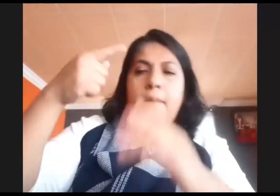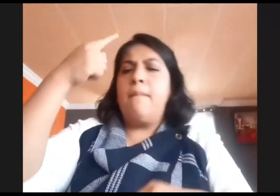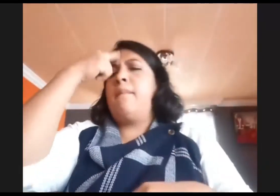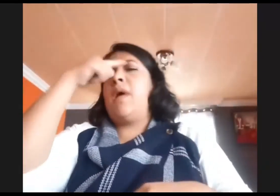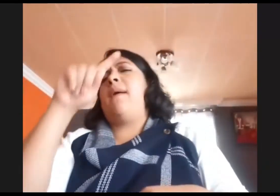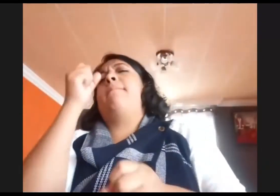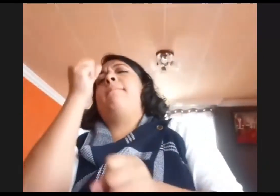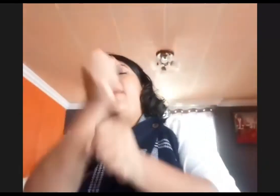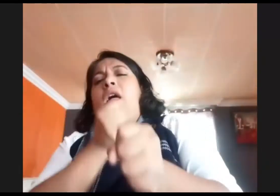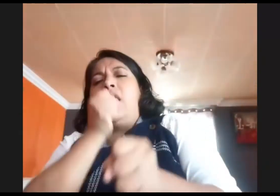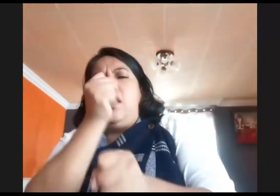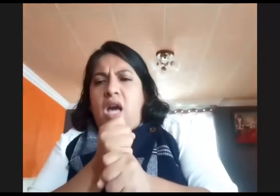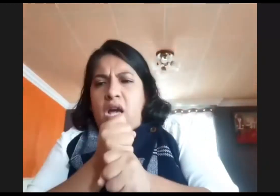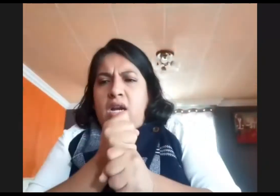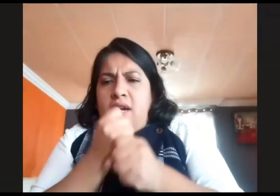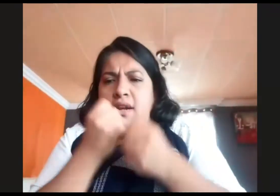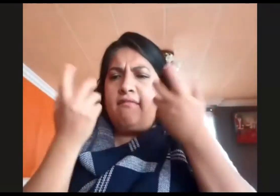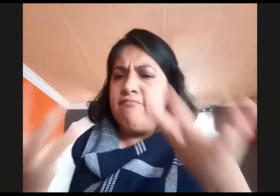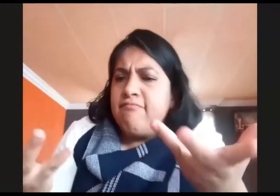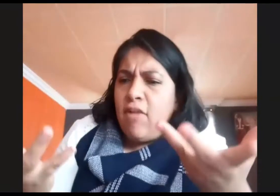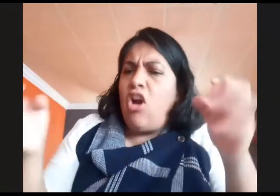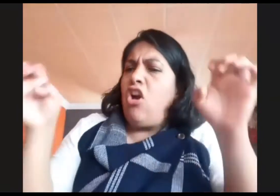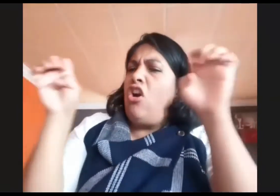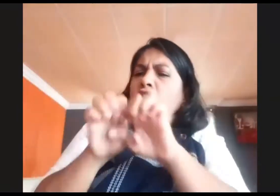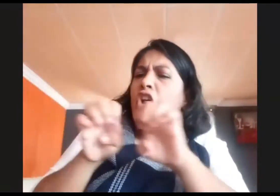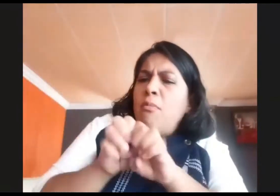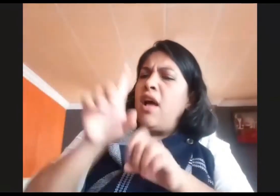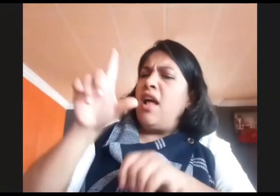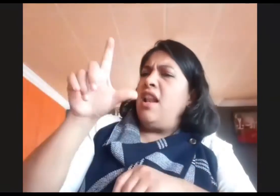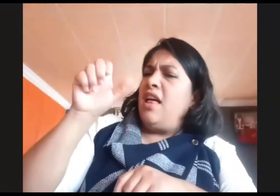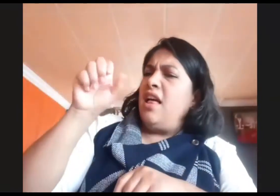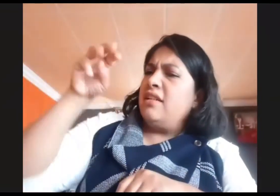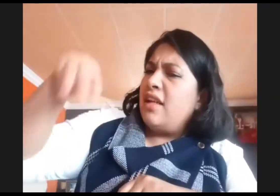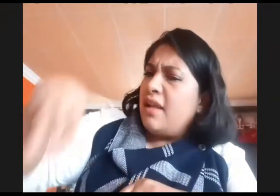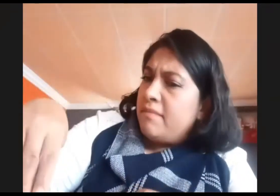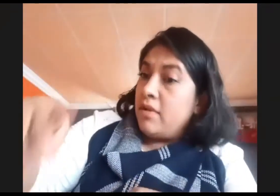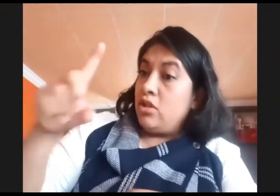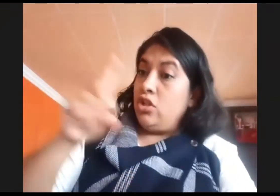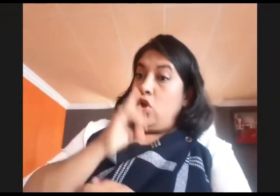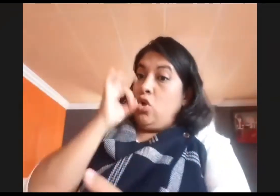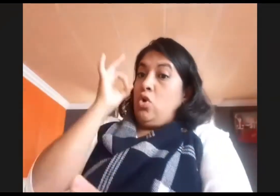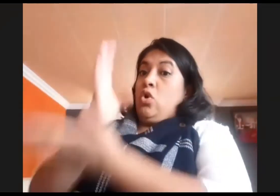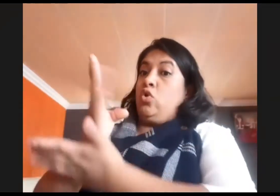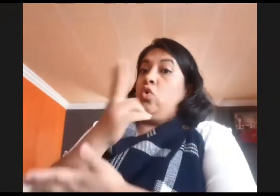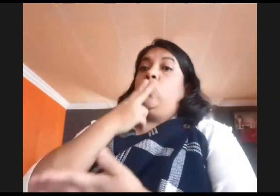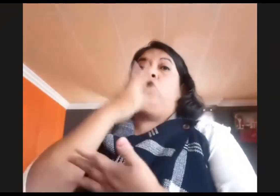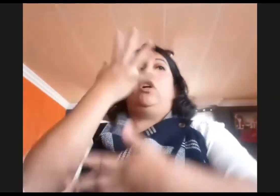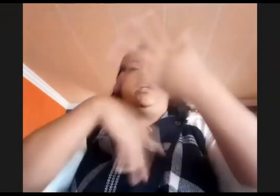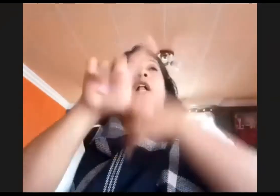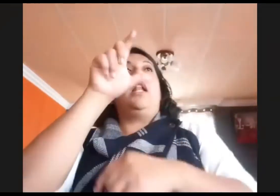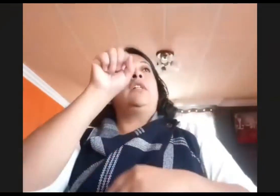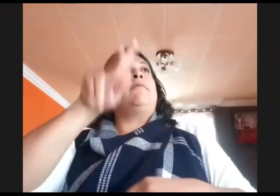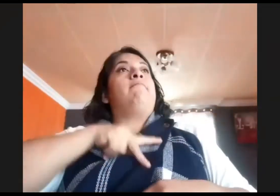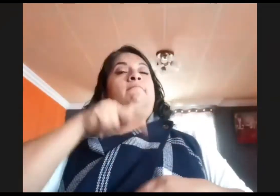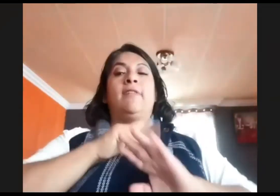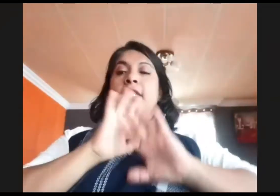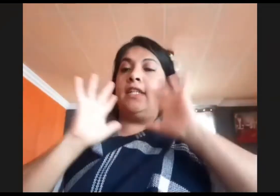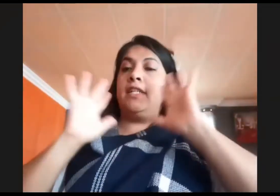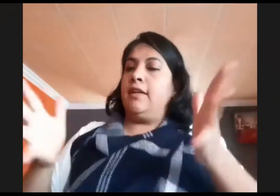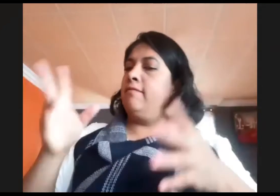señas mexicanas. Es necesario que en el curso se proporcione una lectura crítica, el uso de video, cómo utilizar la lengua